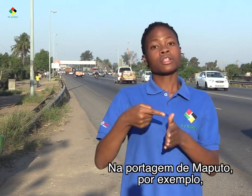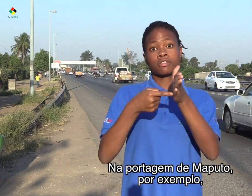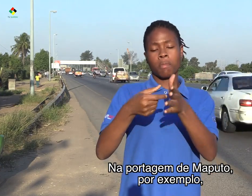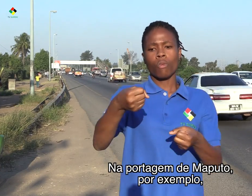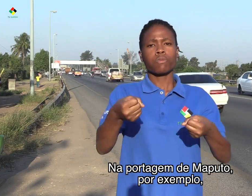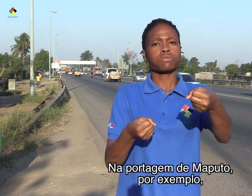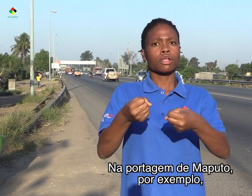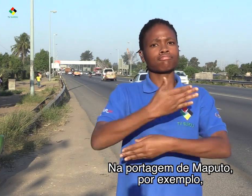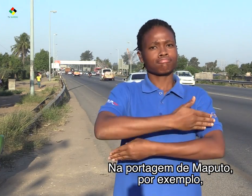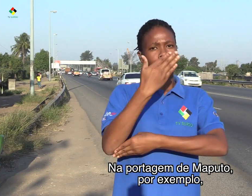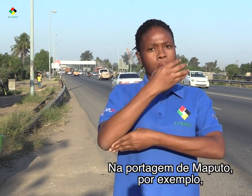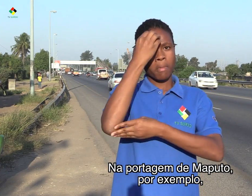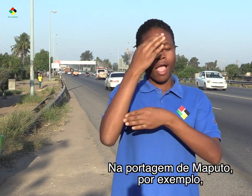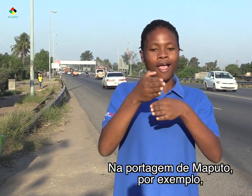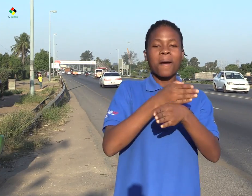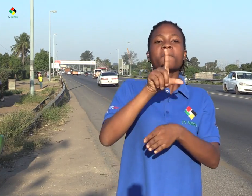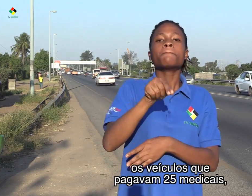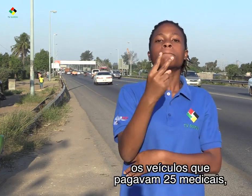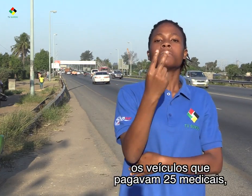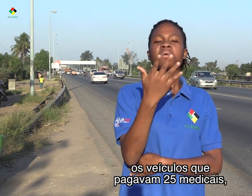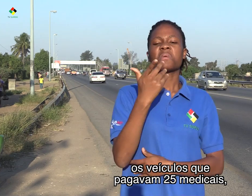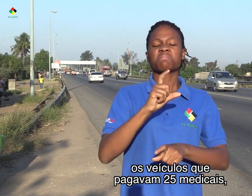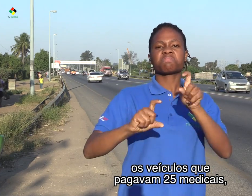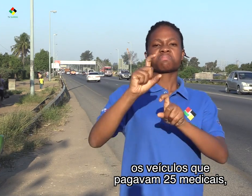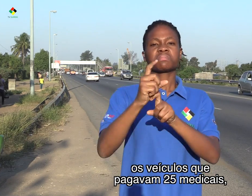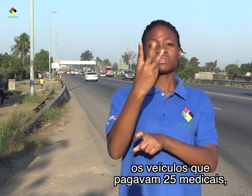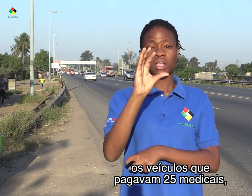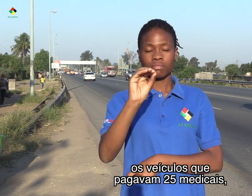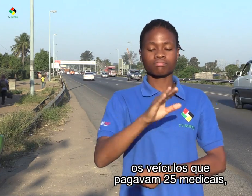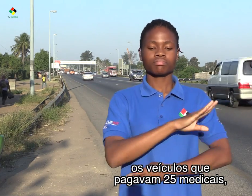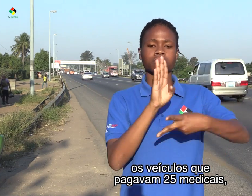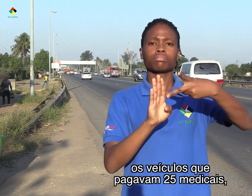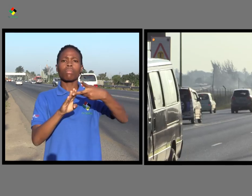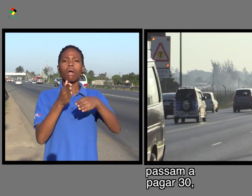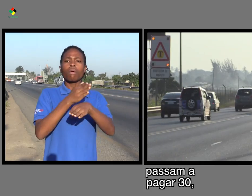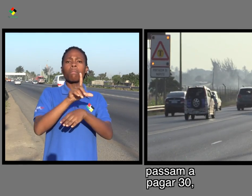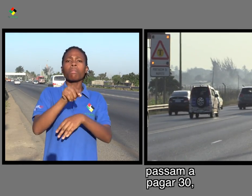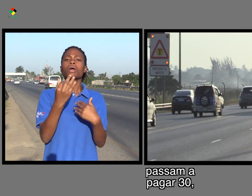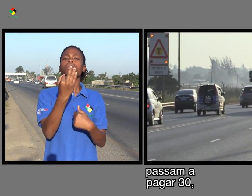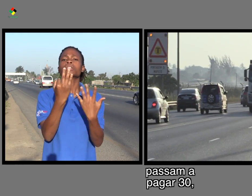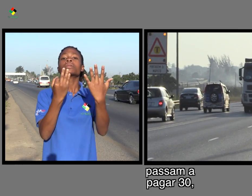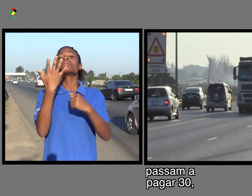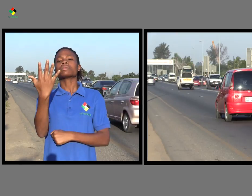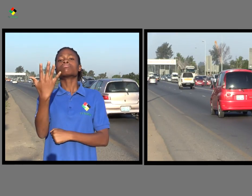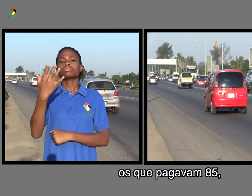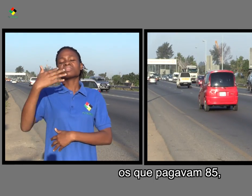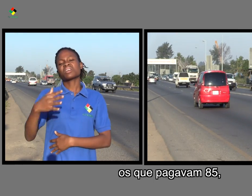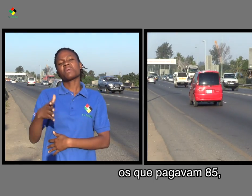Na portagem de Maputo, por exemplo, os ricos que pagavam 25 meticais passam a pagar 30, os que